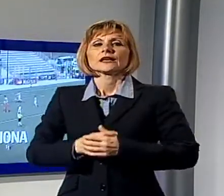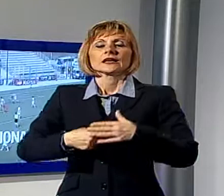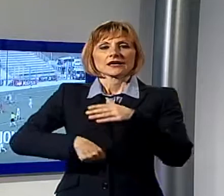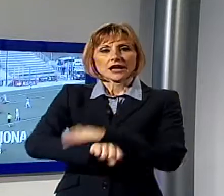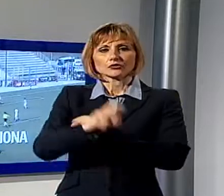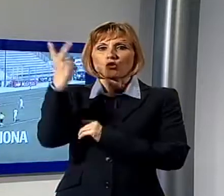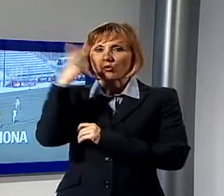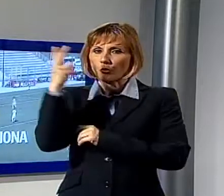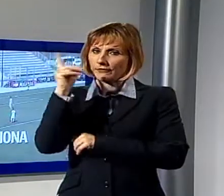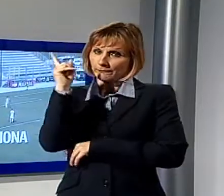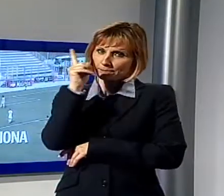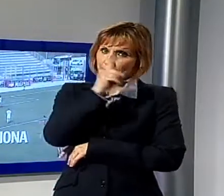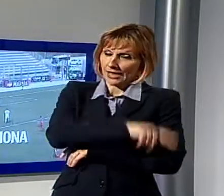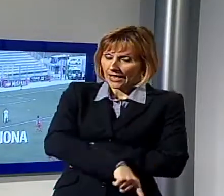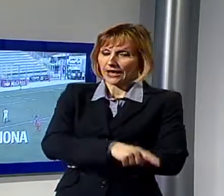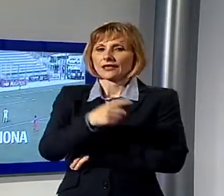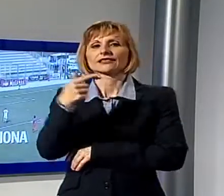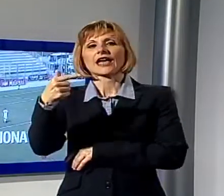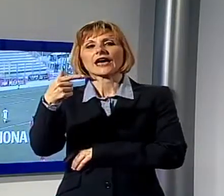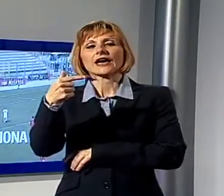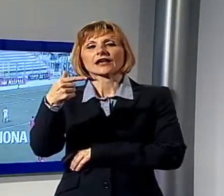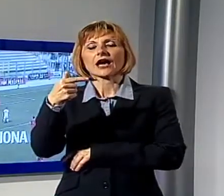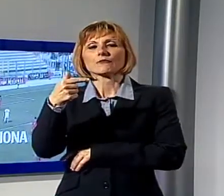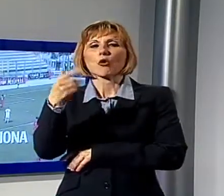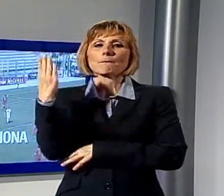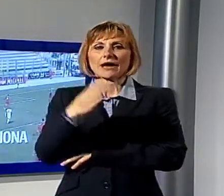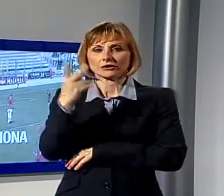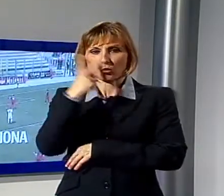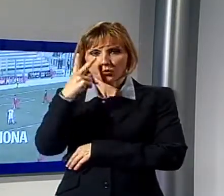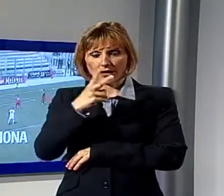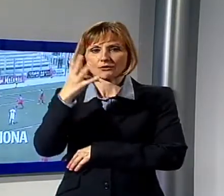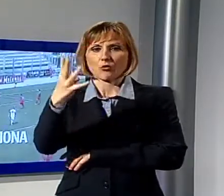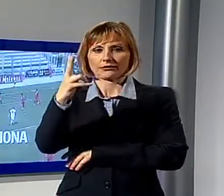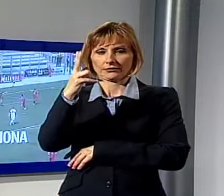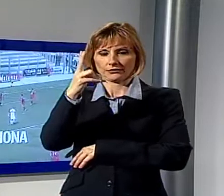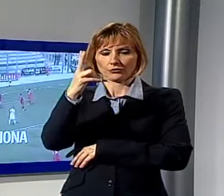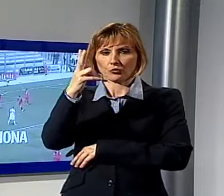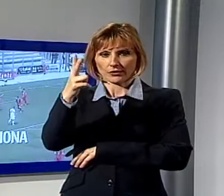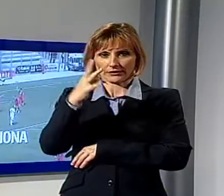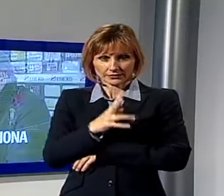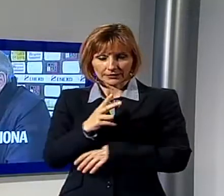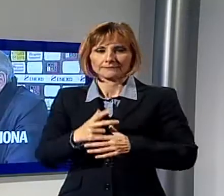amaro, rossoneri battuti a Teramo in una partita chiusa dagli abruzzesi già nel primo tempo.